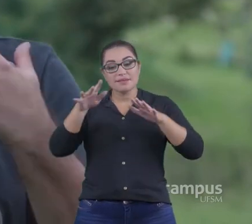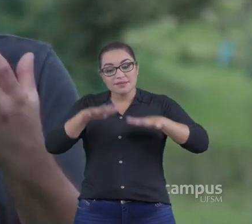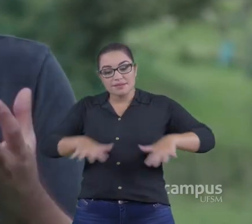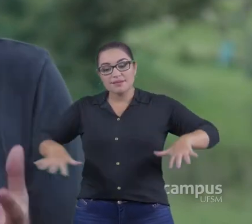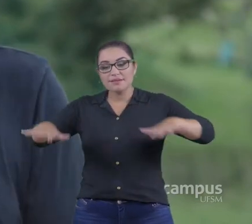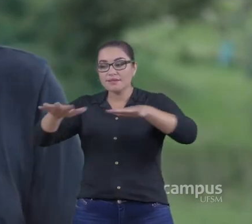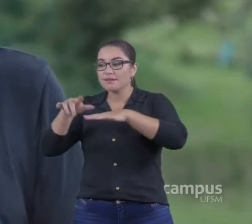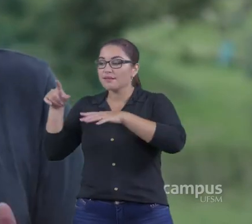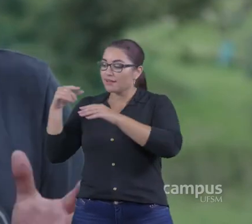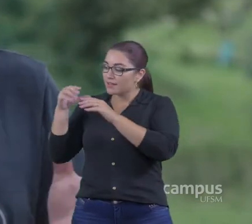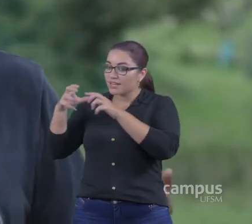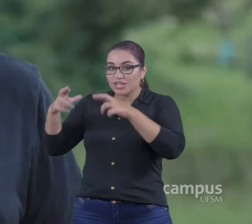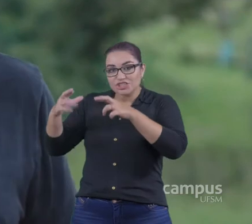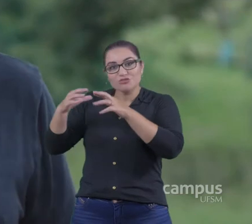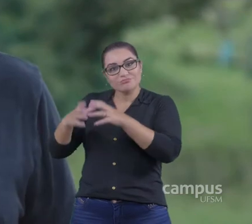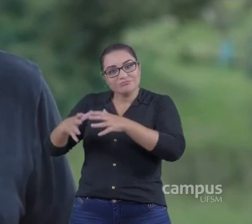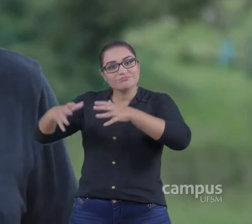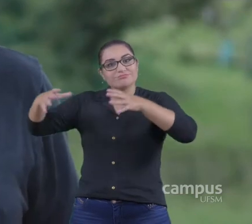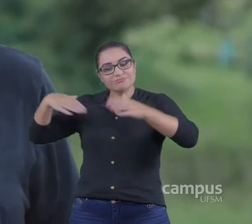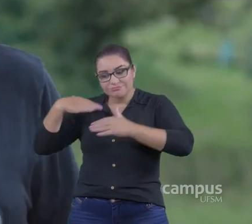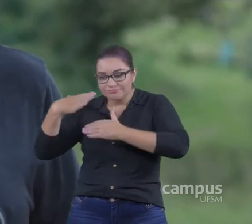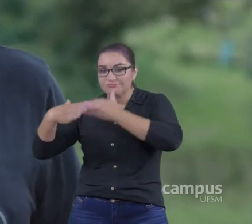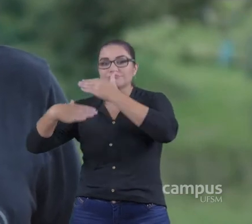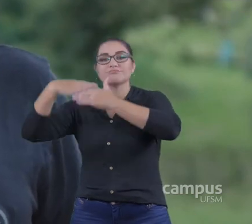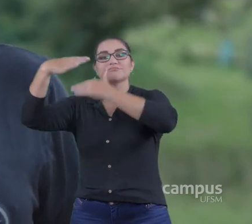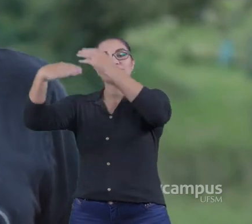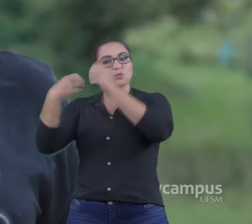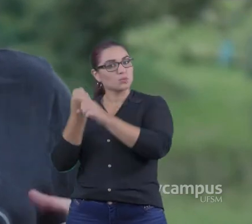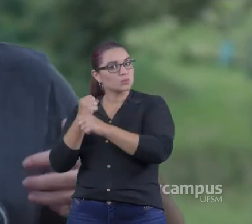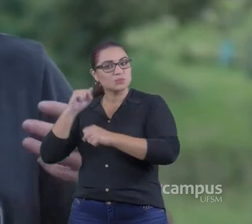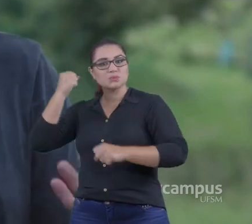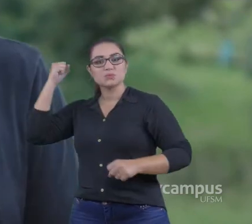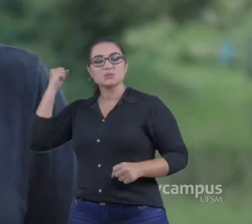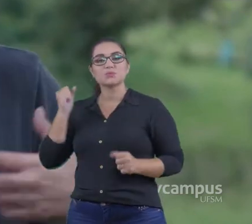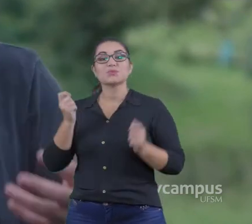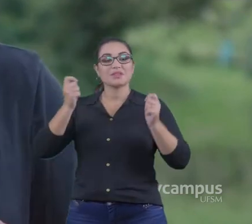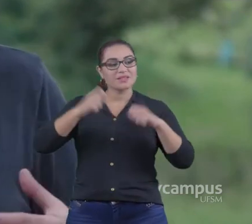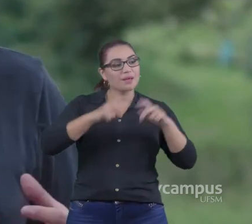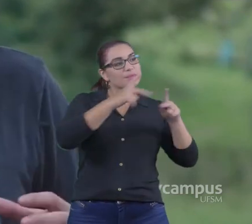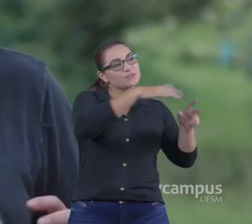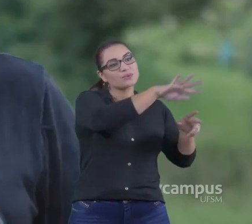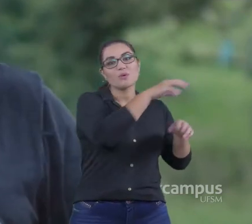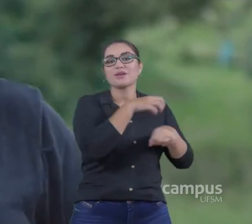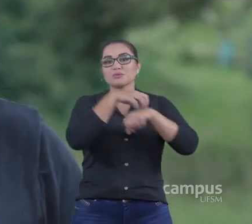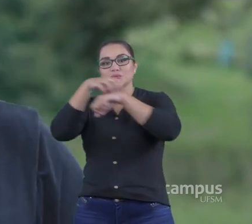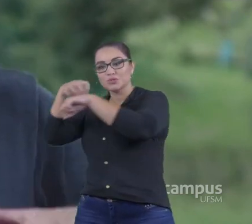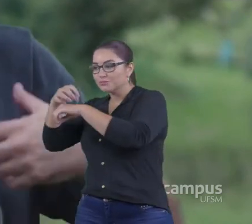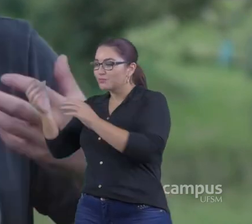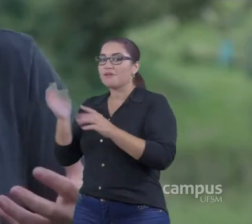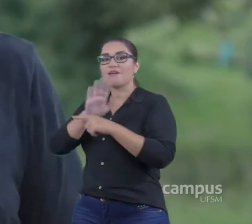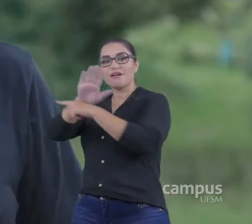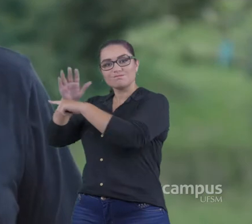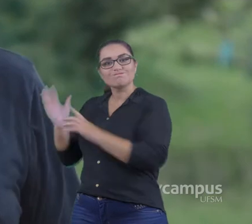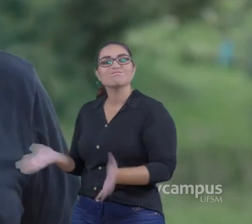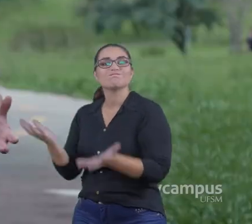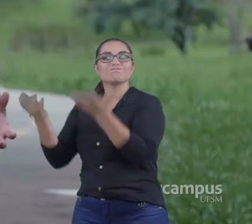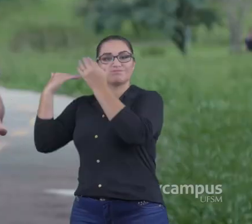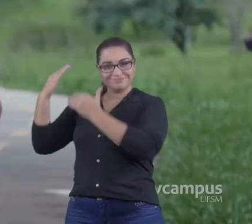Proporcionando Lucro E proporcionando Um desenvolvimento O geoturismo Como motor De desenvolvimento local